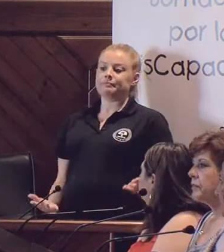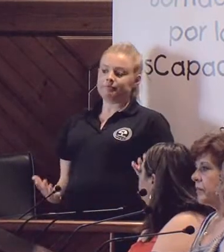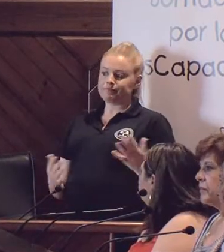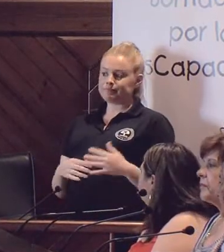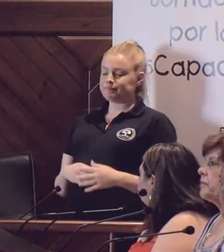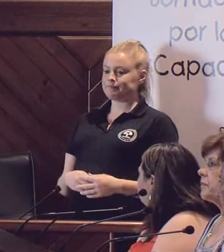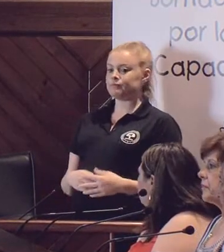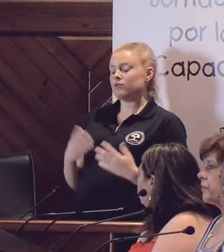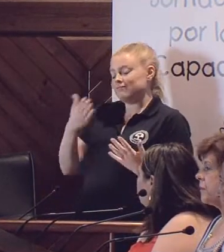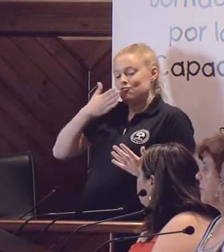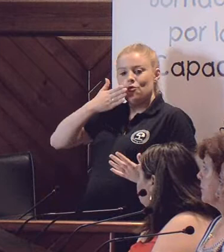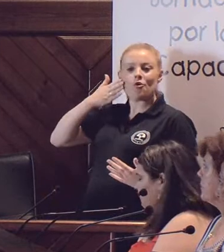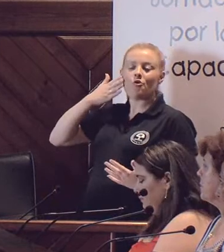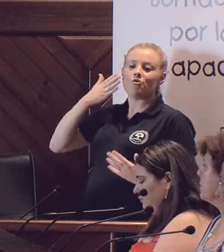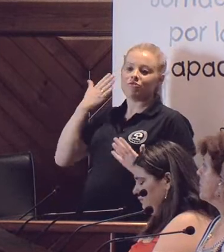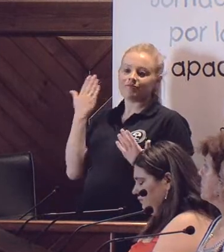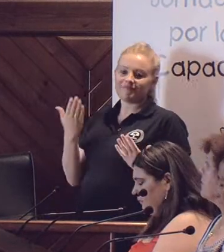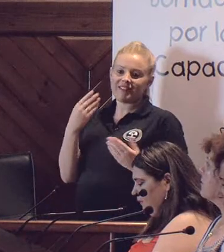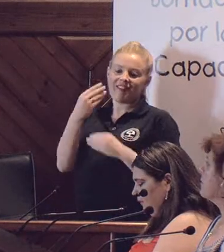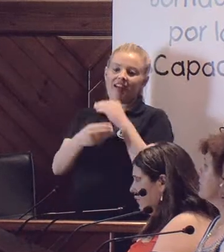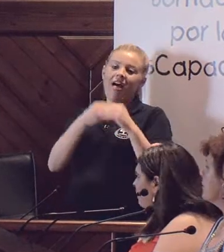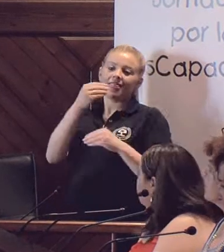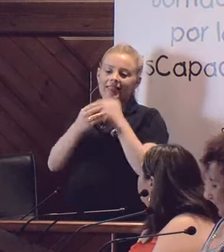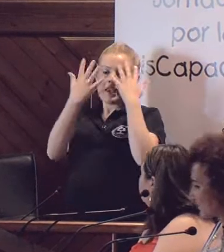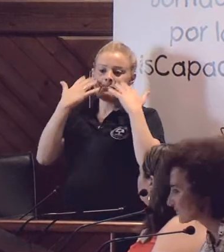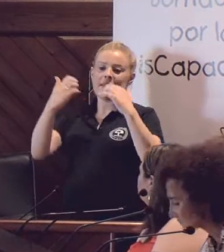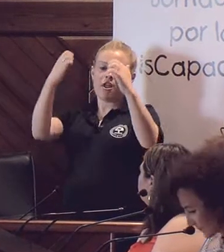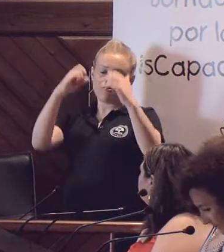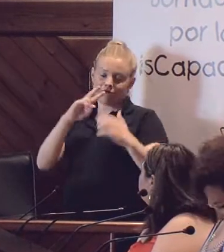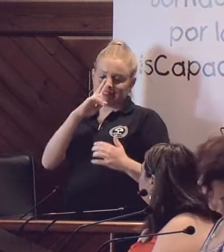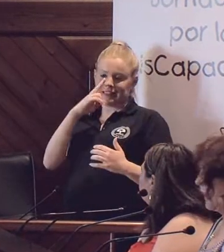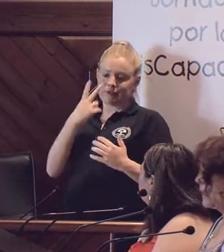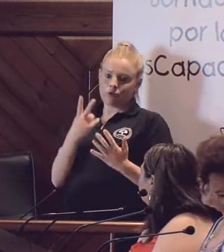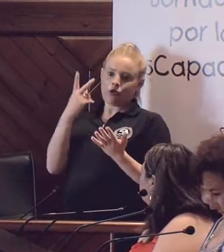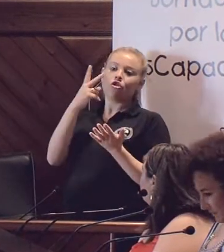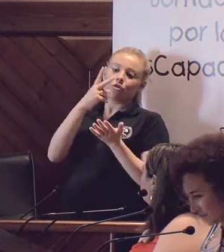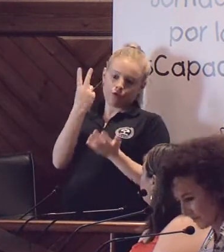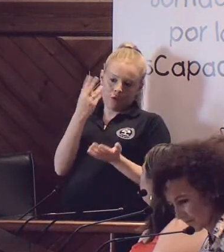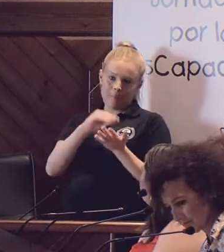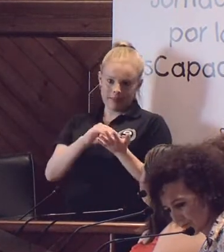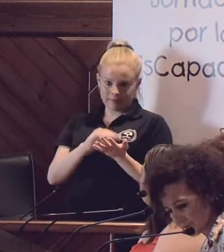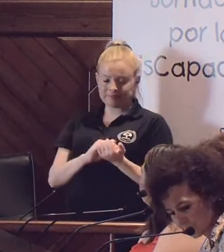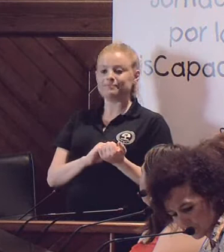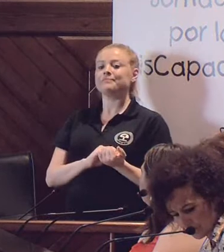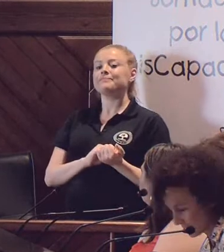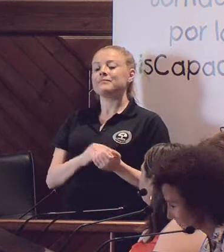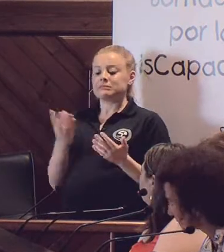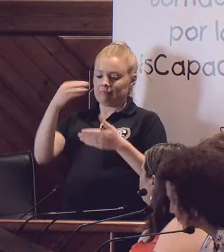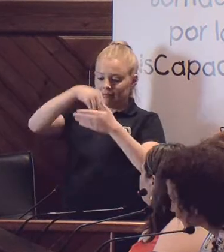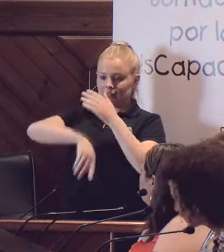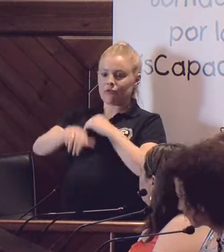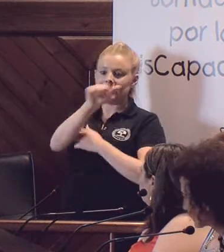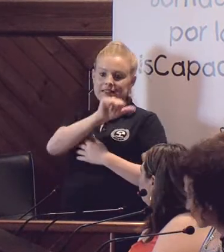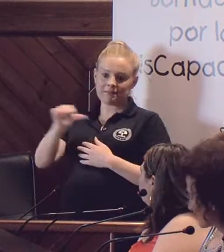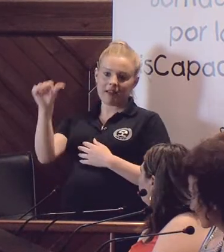Es un orgullo que se pueda hacer este pleno por segundo año dentro de las actividades de la jornada